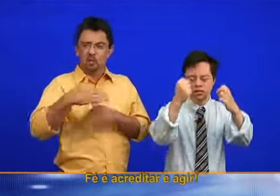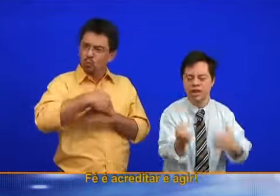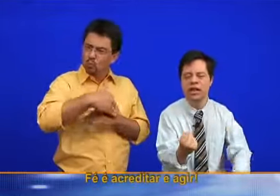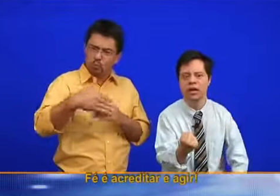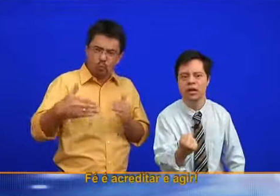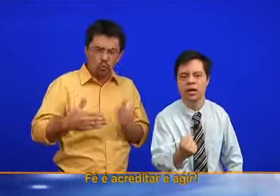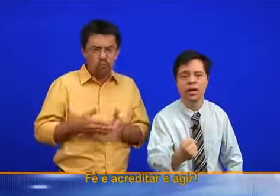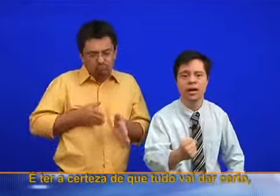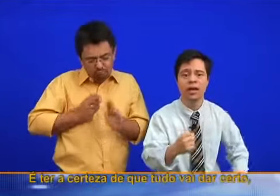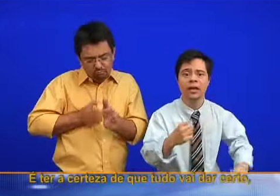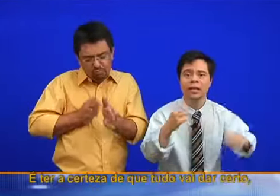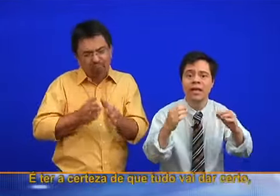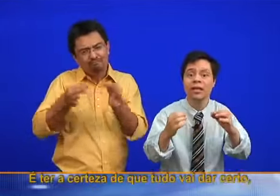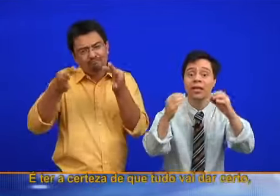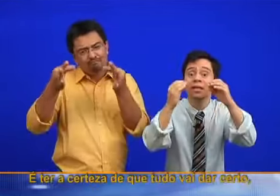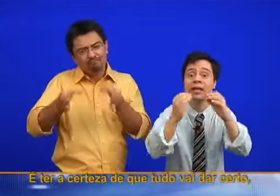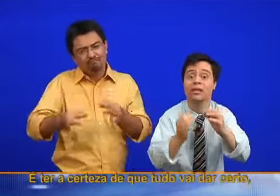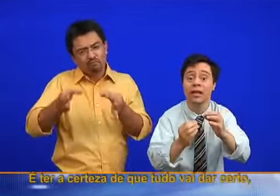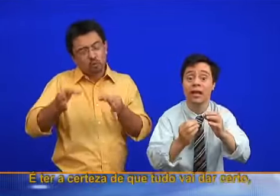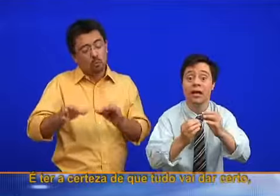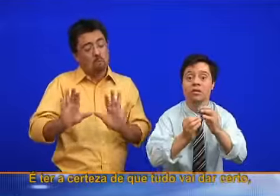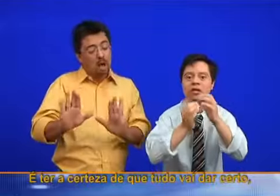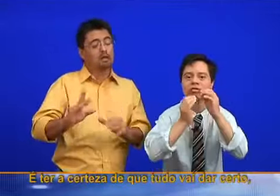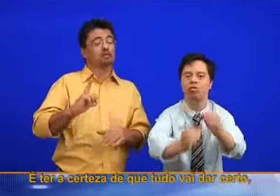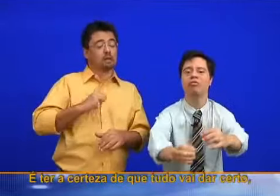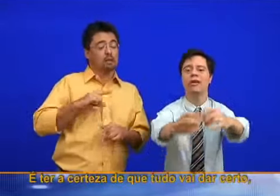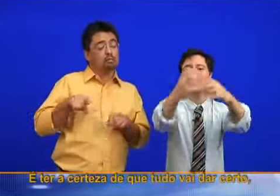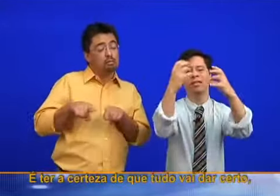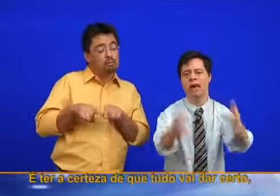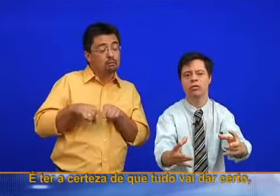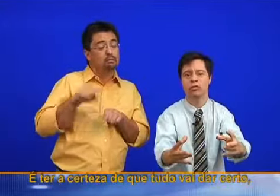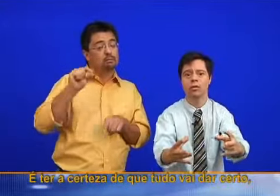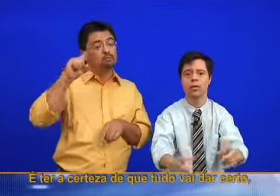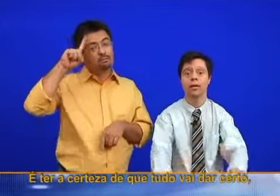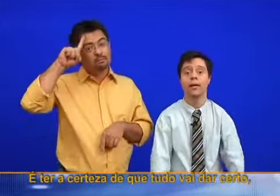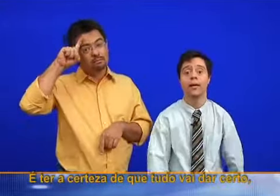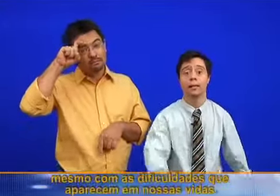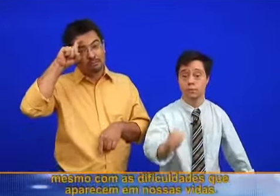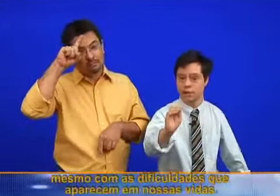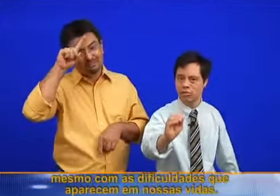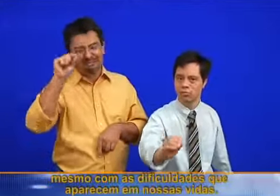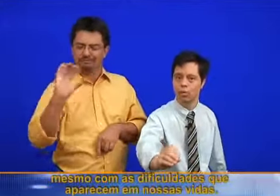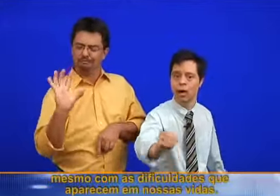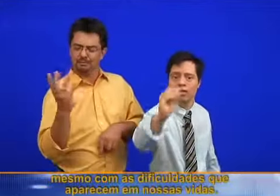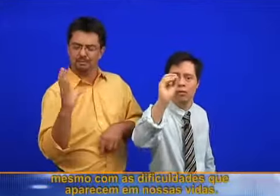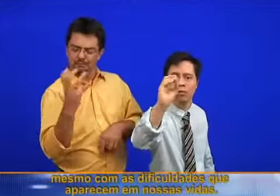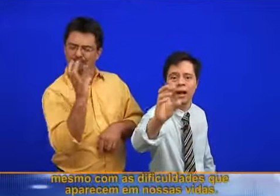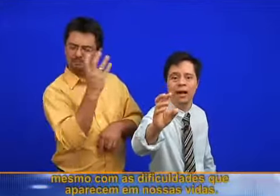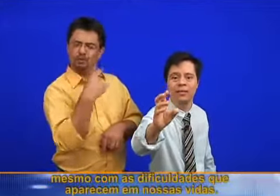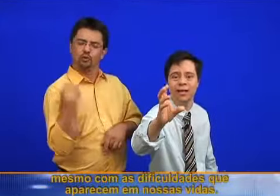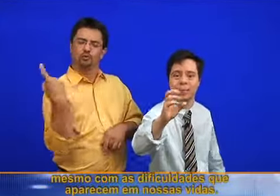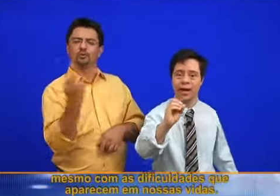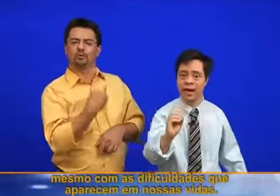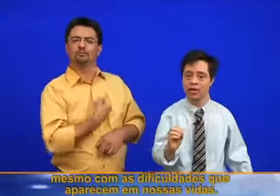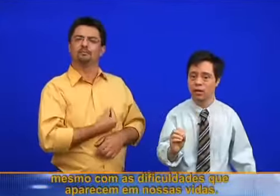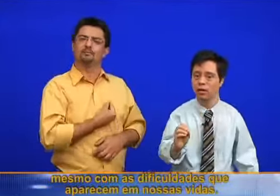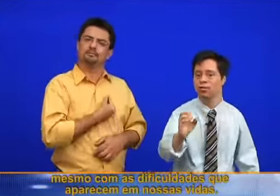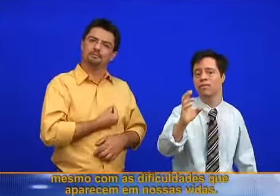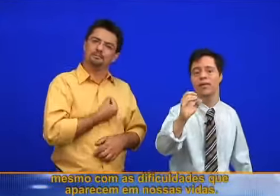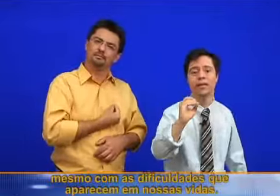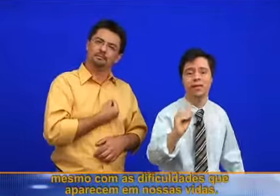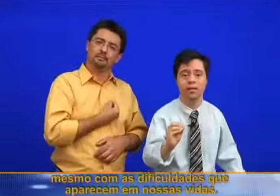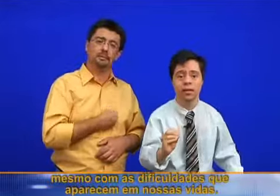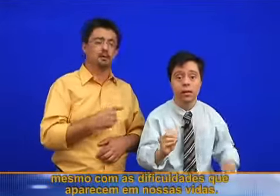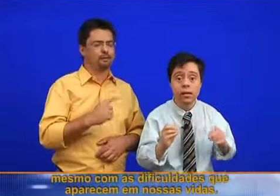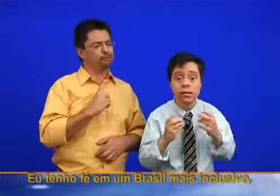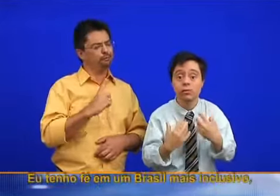e agir que tem certeza de que tudo vai dar certo, mesmo com as dificuldades que aparecem em